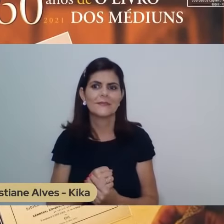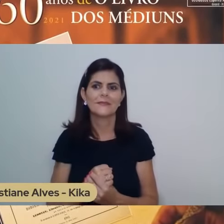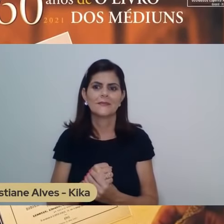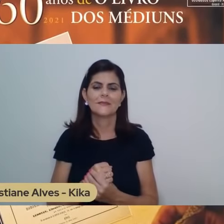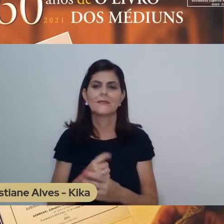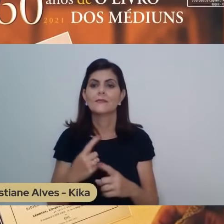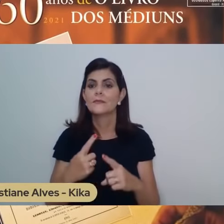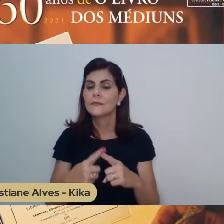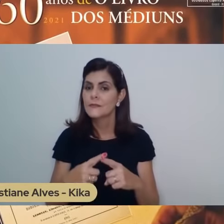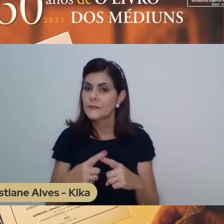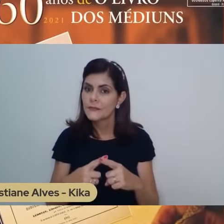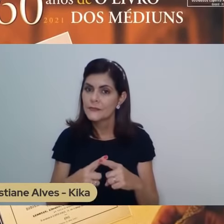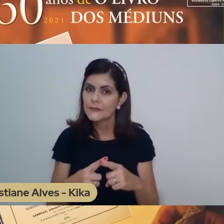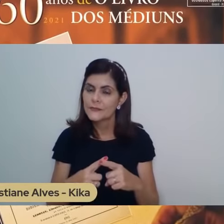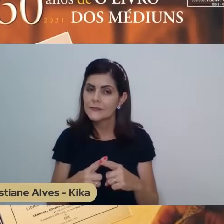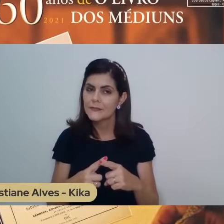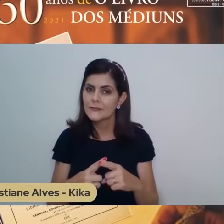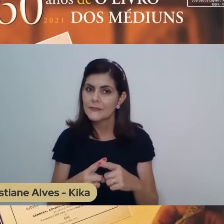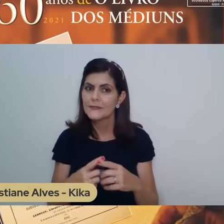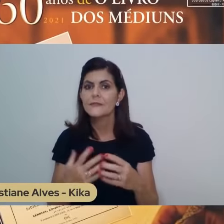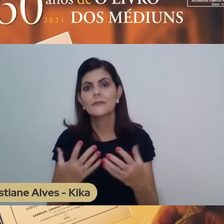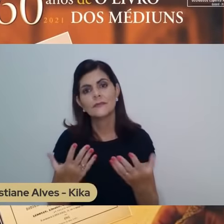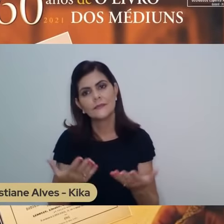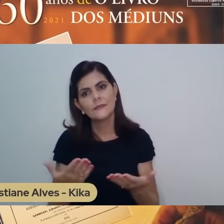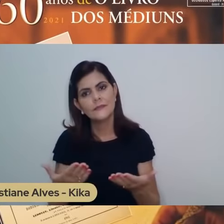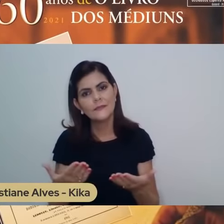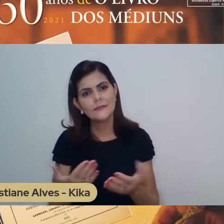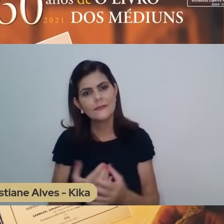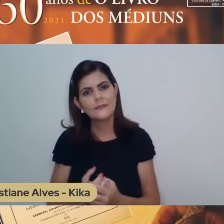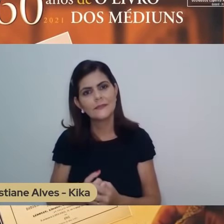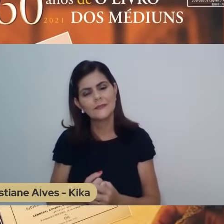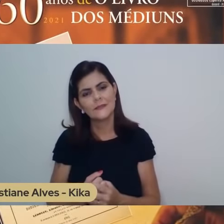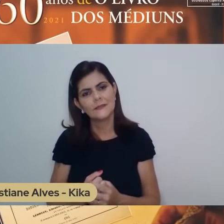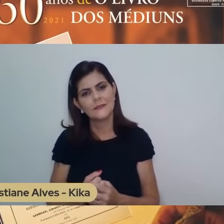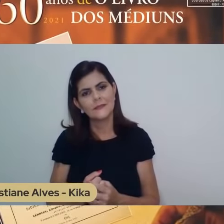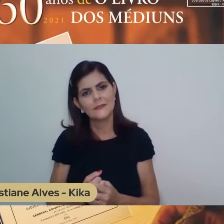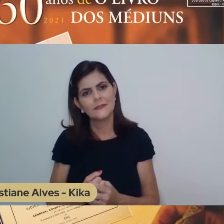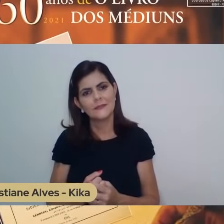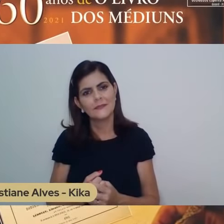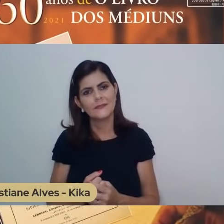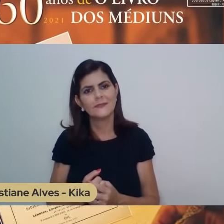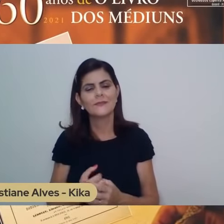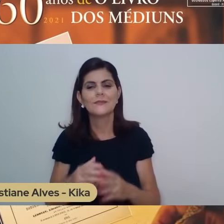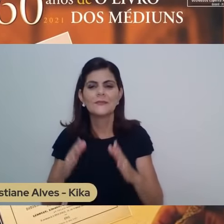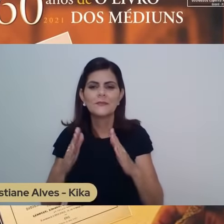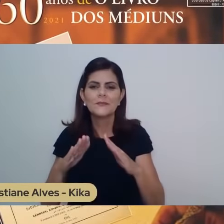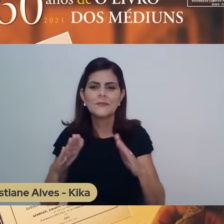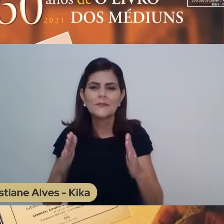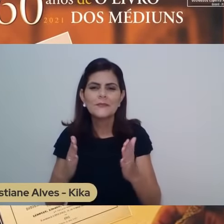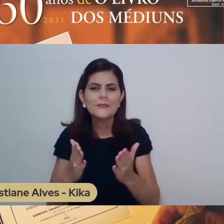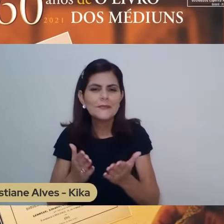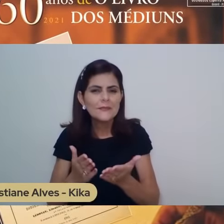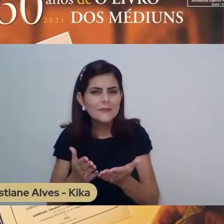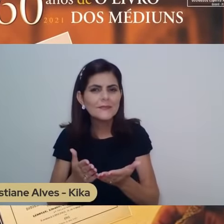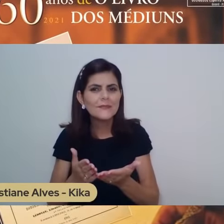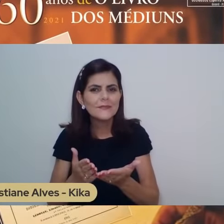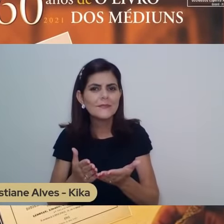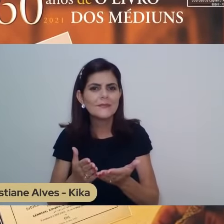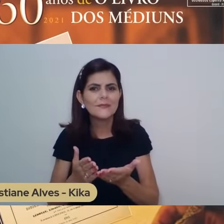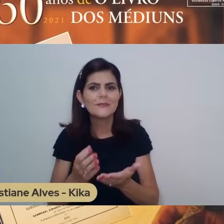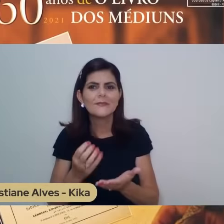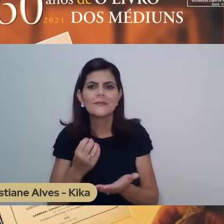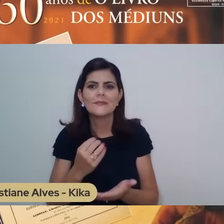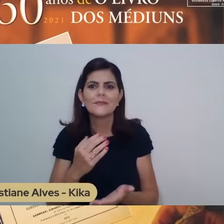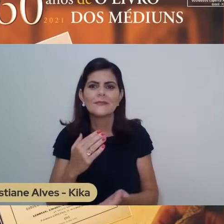aproveitava-se, né, mesmo na condição de vaso de barro, aproveitava para ser útil